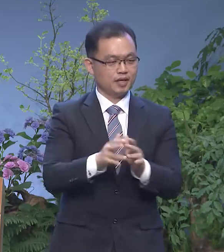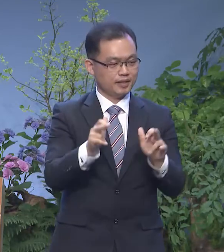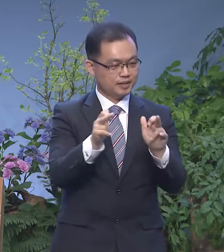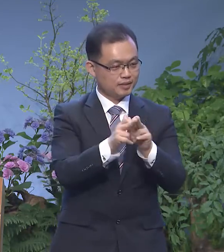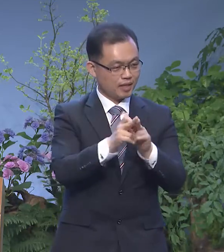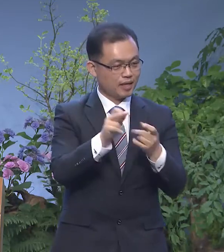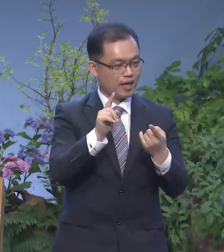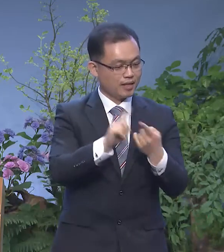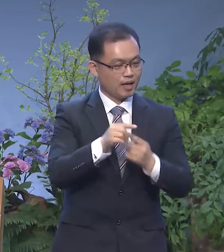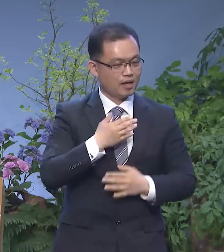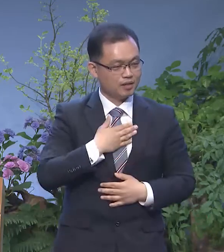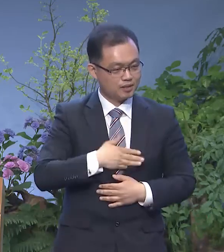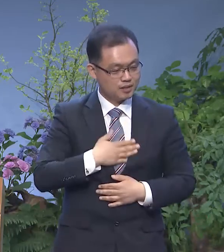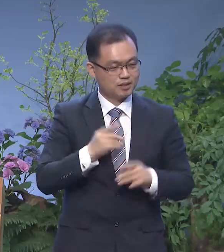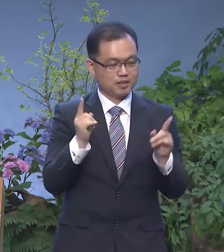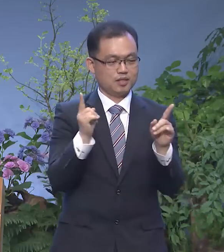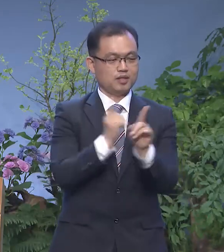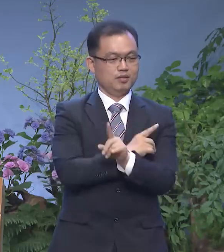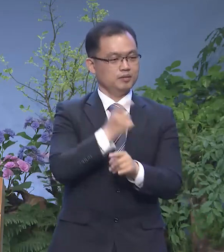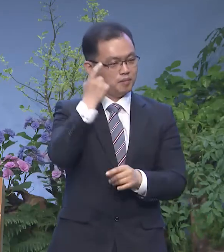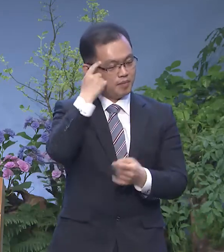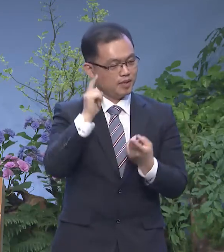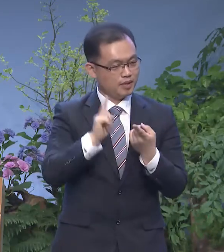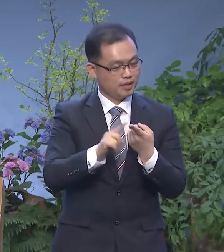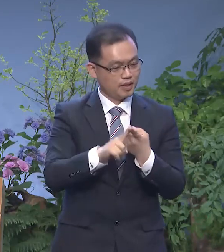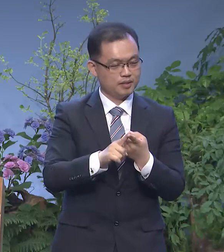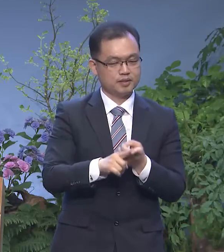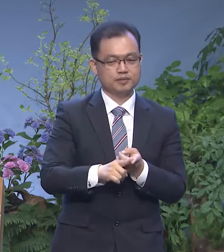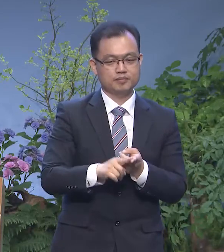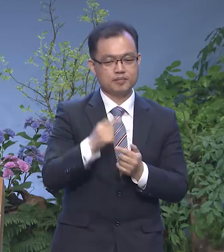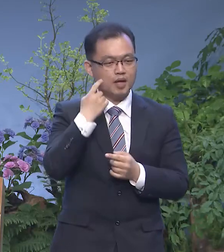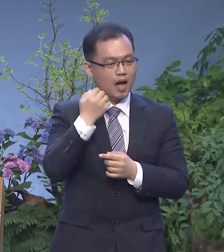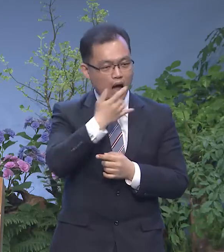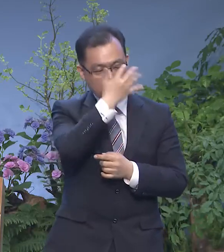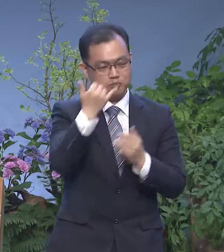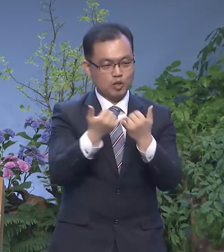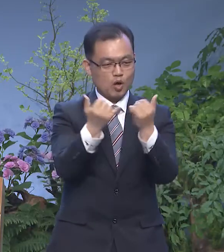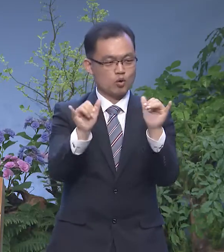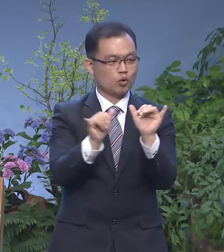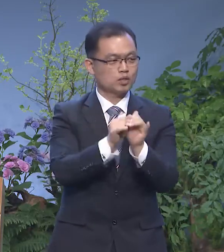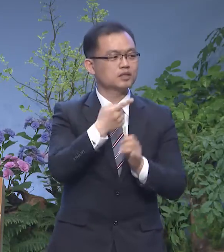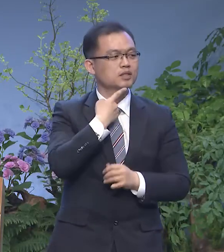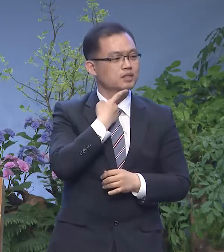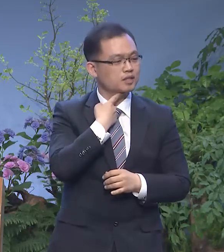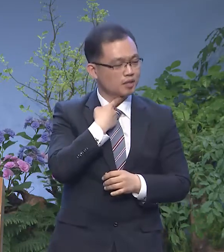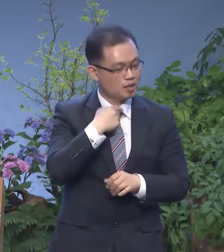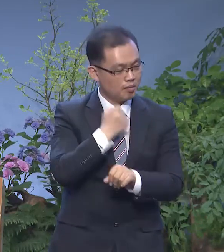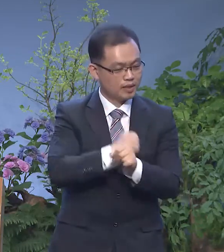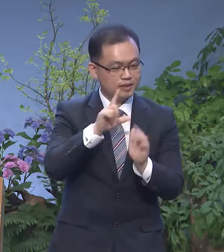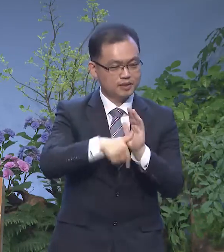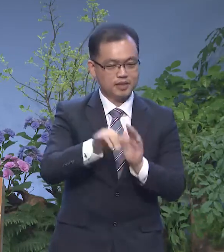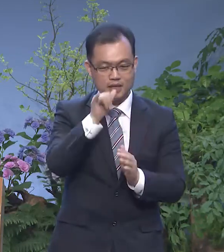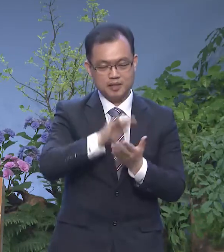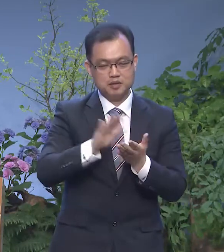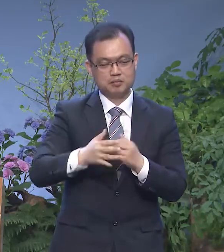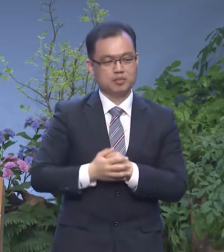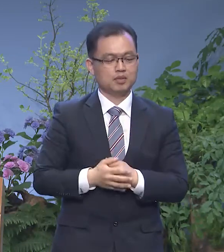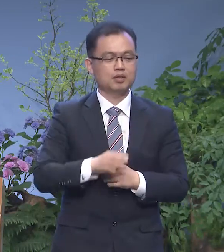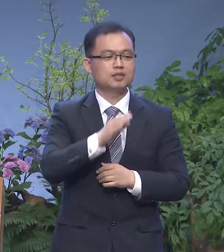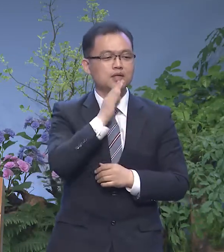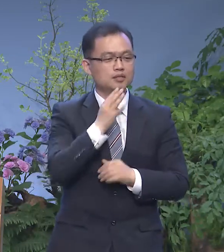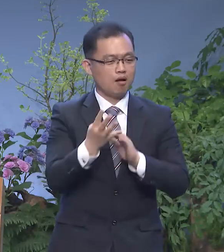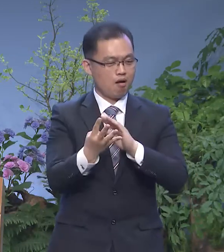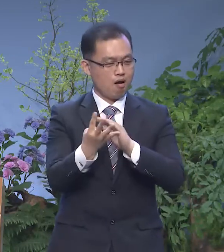더불어 함께 살아가는 아름다운 공동체를 경험할 수 있어서 얼마나 행복했는지 모릅니다 사실 얼마